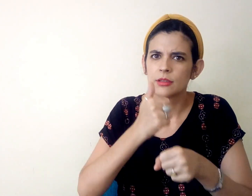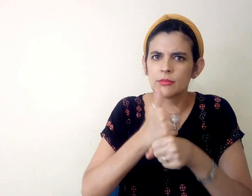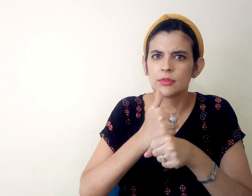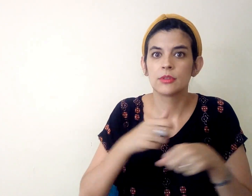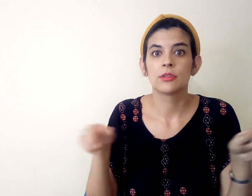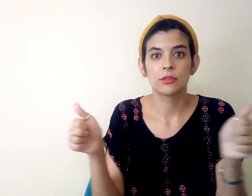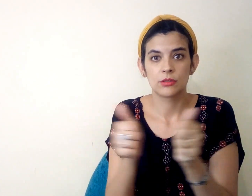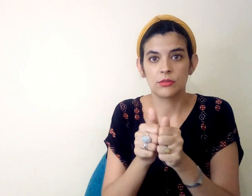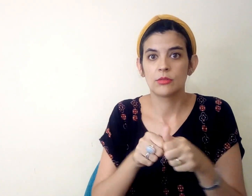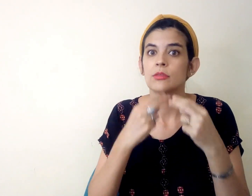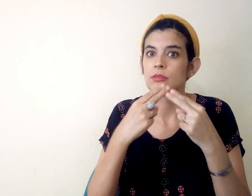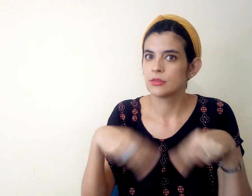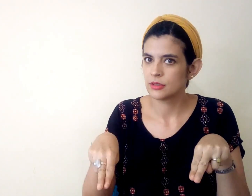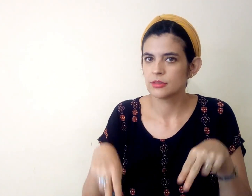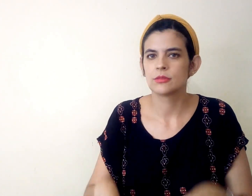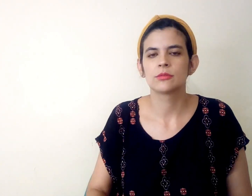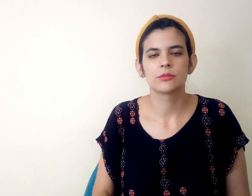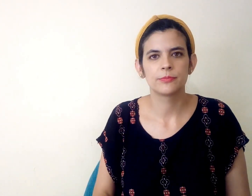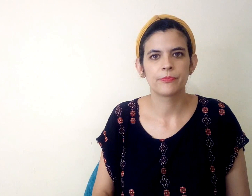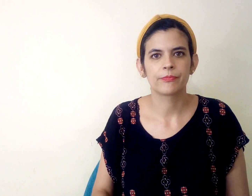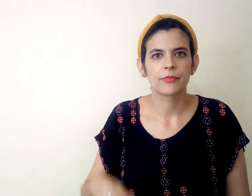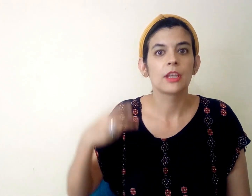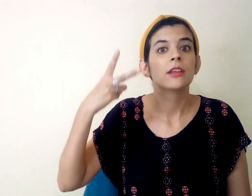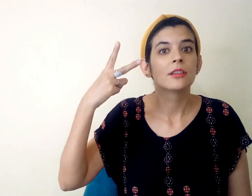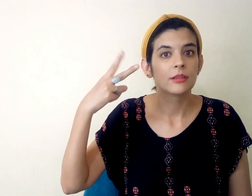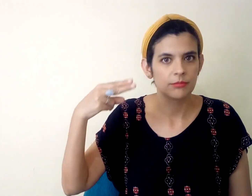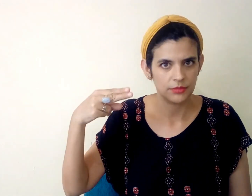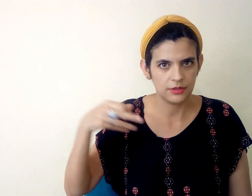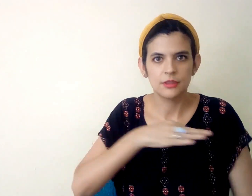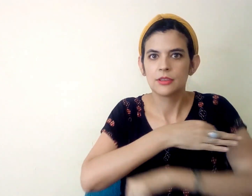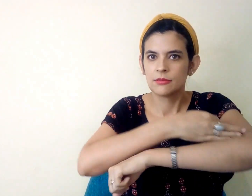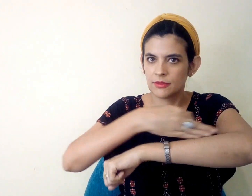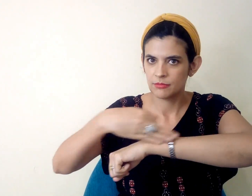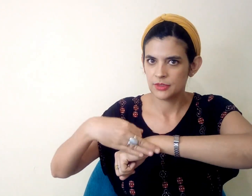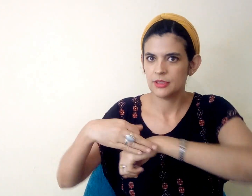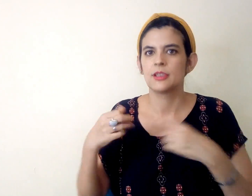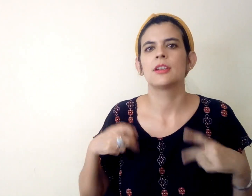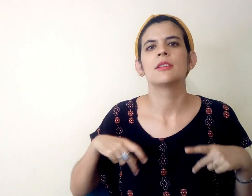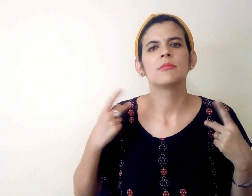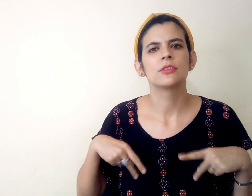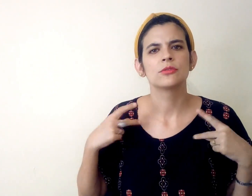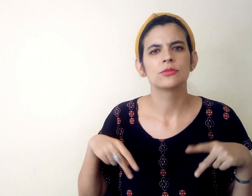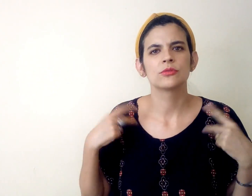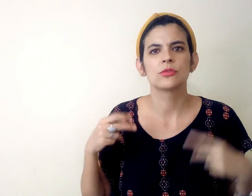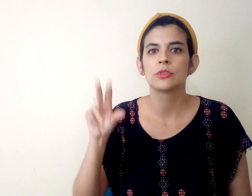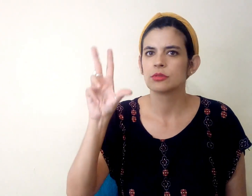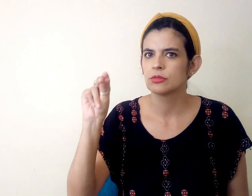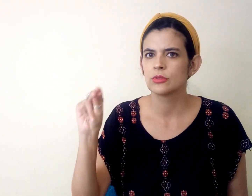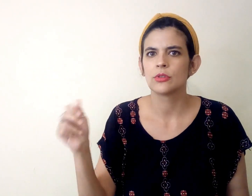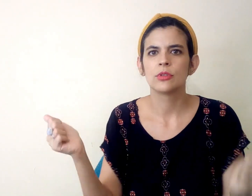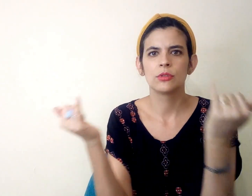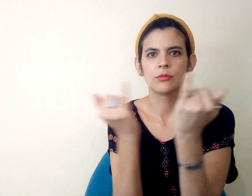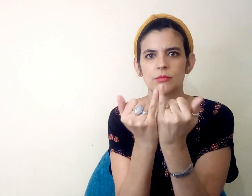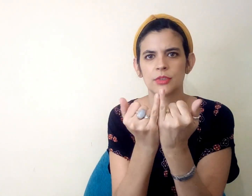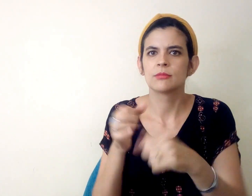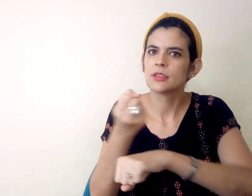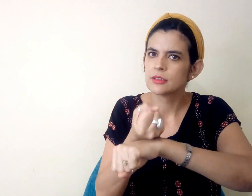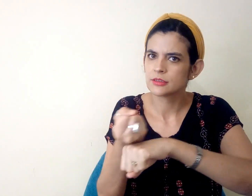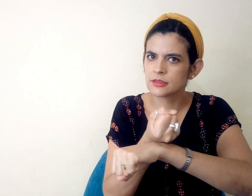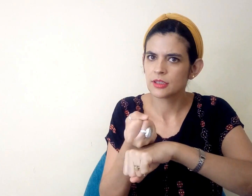los abuelos con los nietos. También puedes tener una familia con las personas con las que no tengas